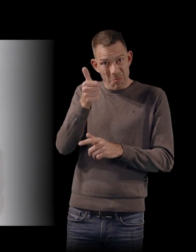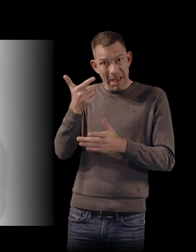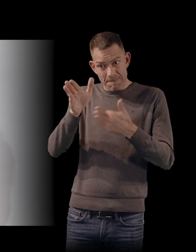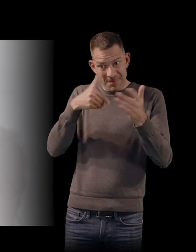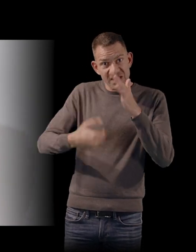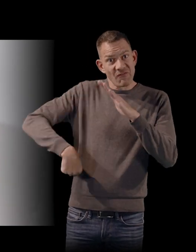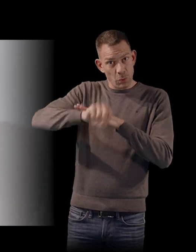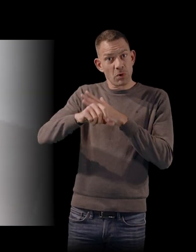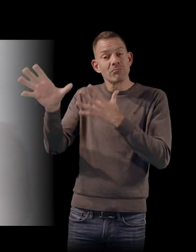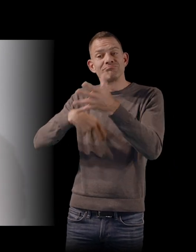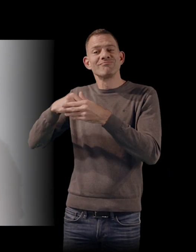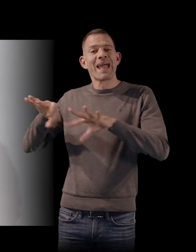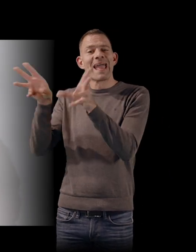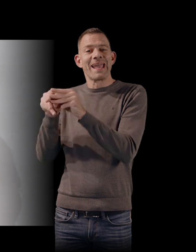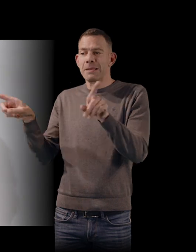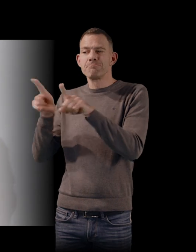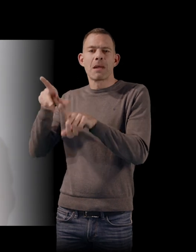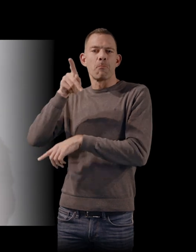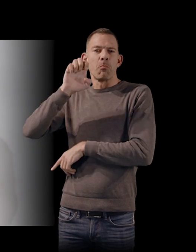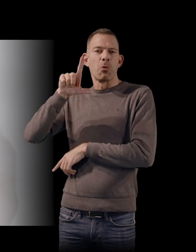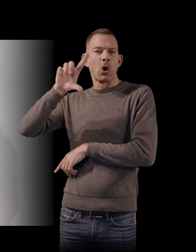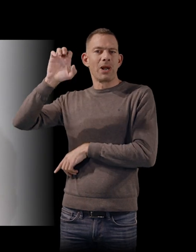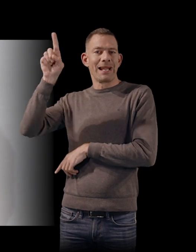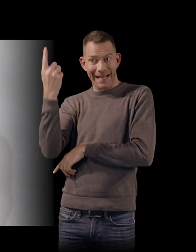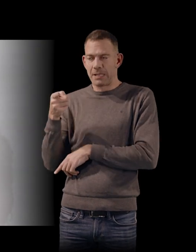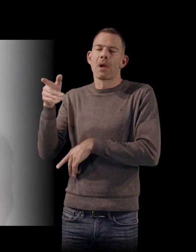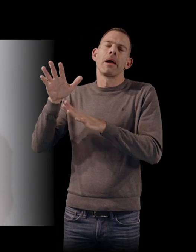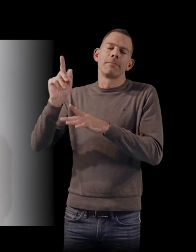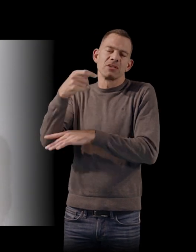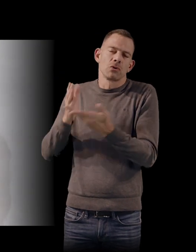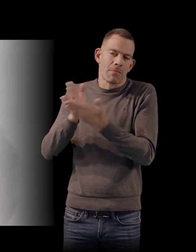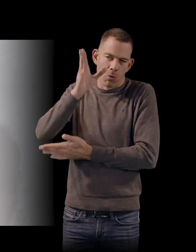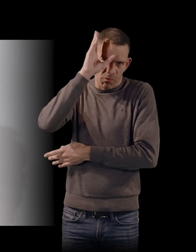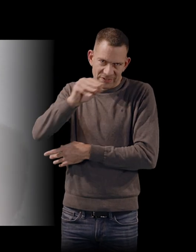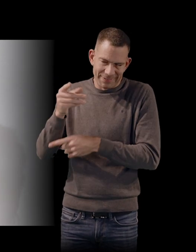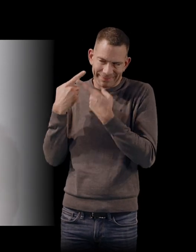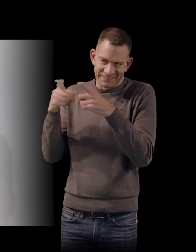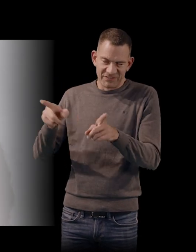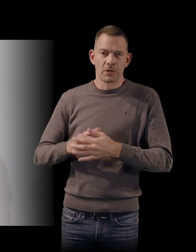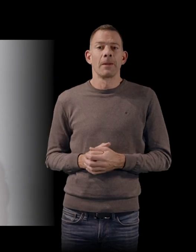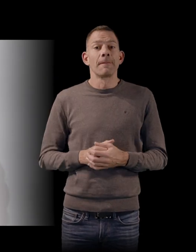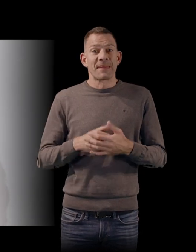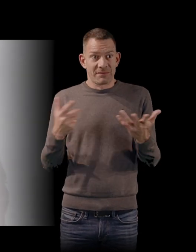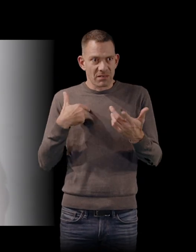pas eu la carrière de Pelé. Et donc, j'avais envie de traiter aussi ce sujet du football qui,